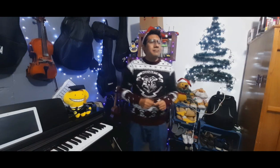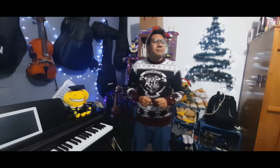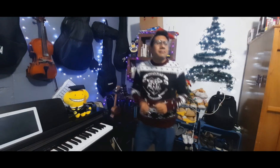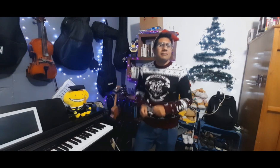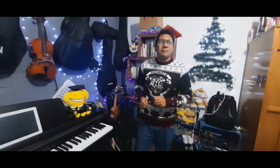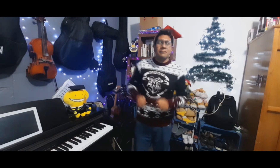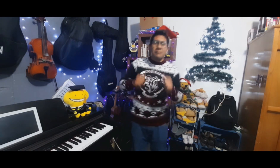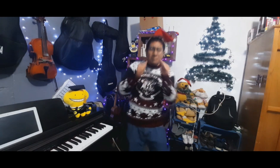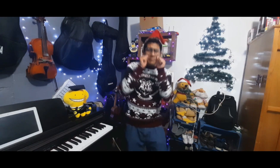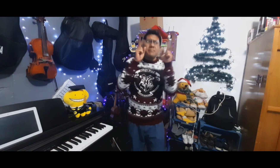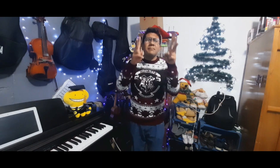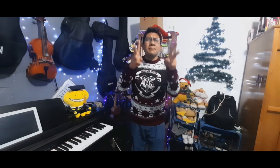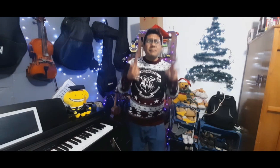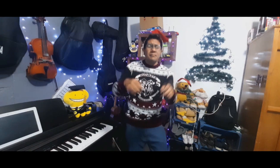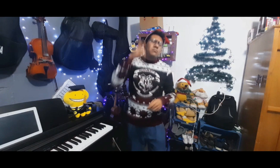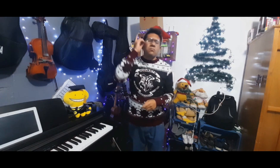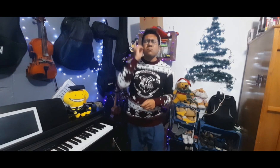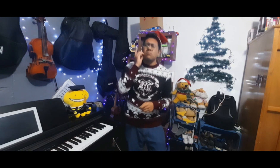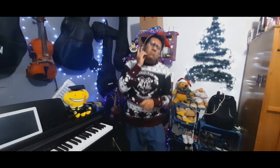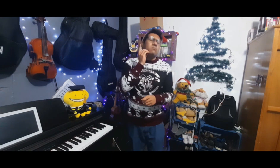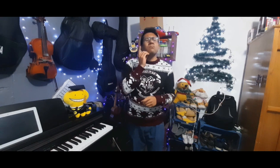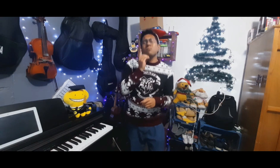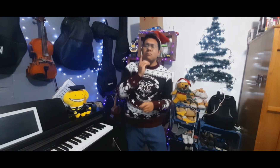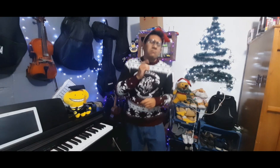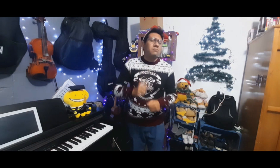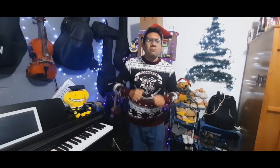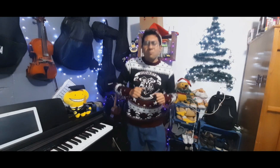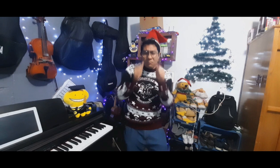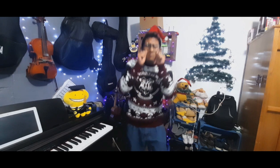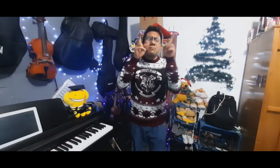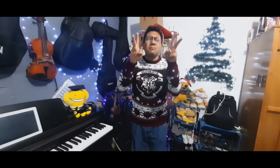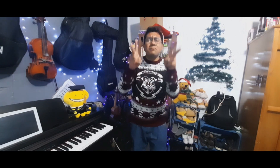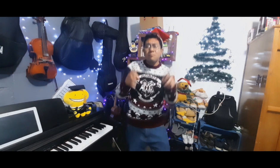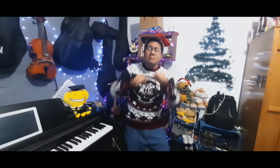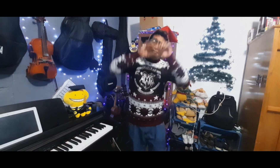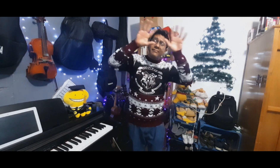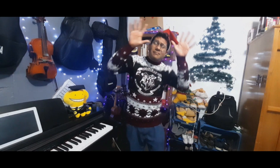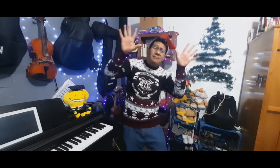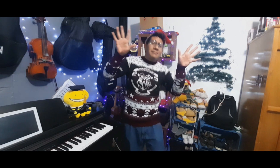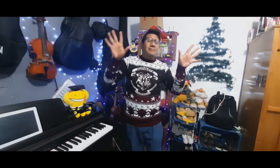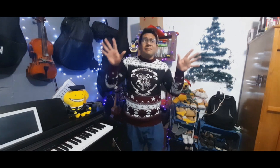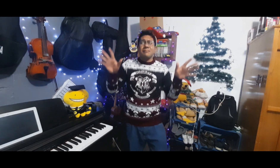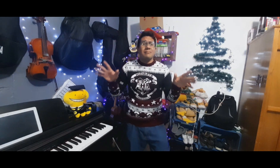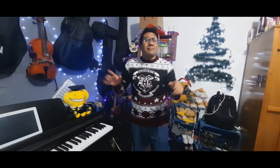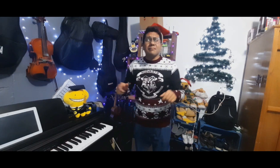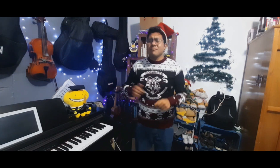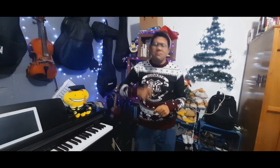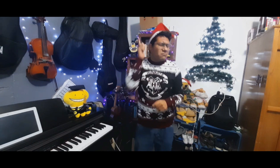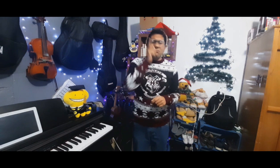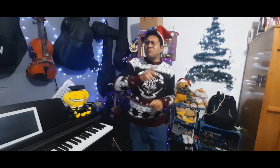Te observas cuando duermes, te miras al despertar Lo intentes